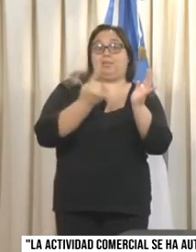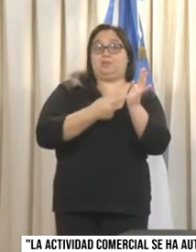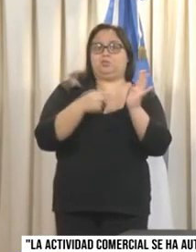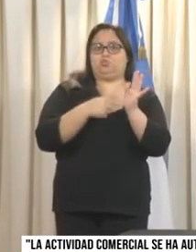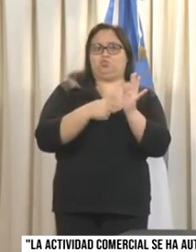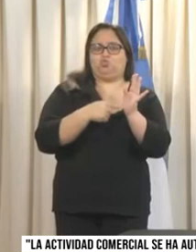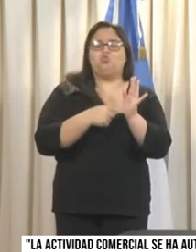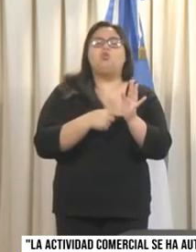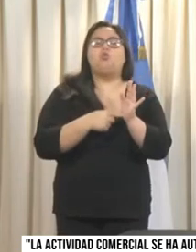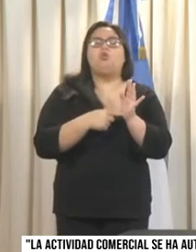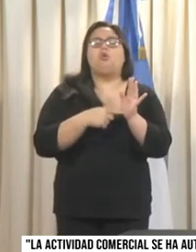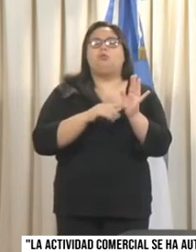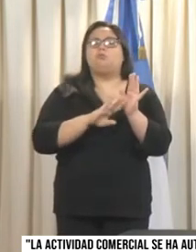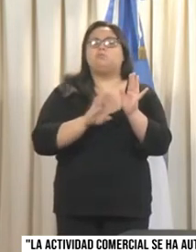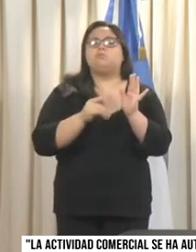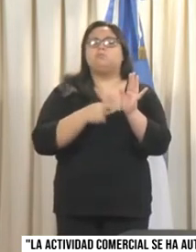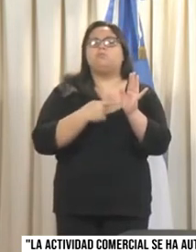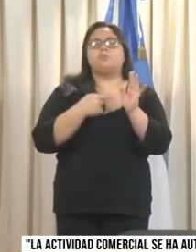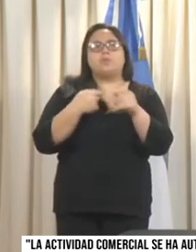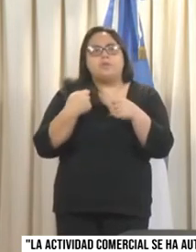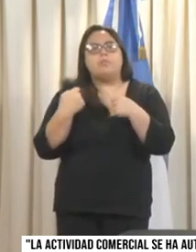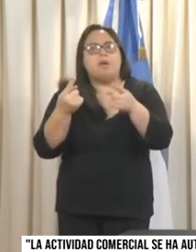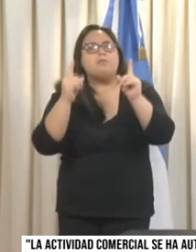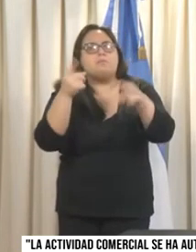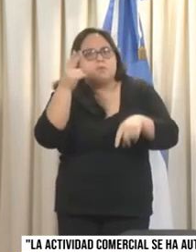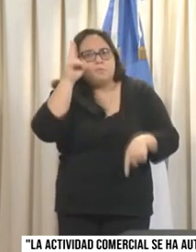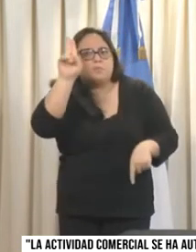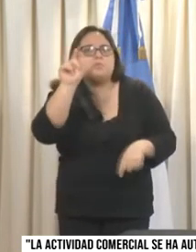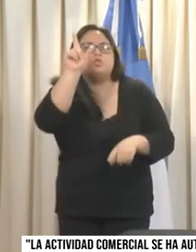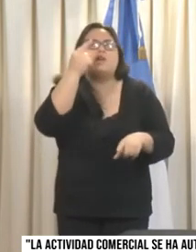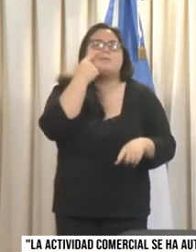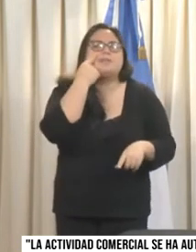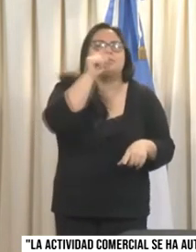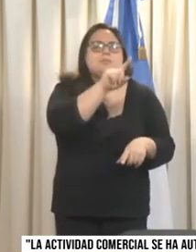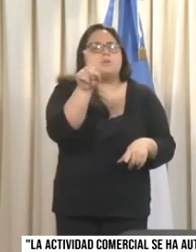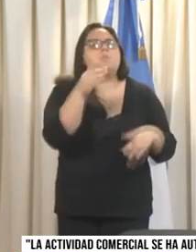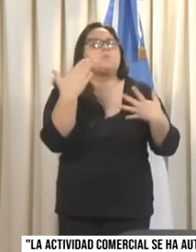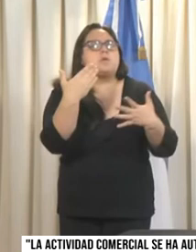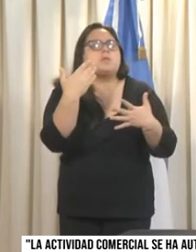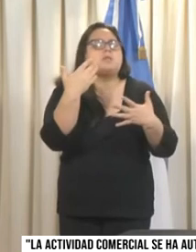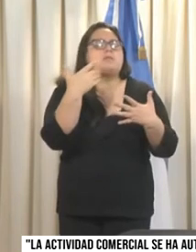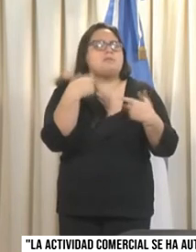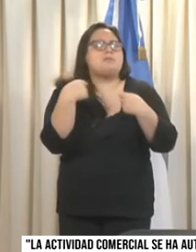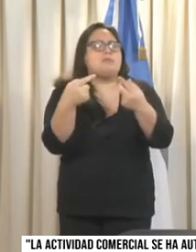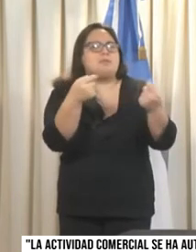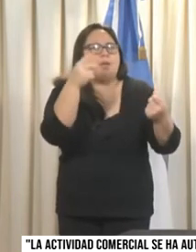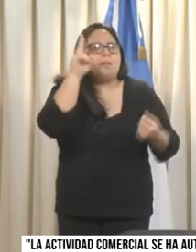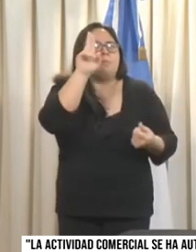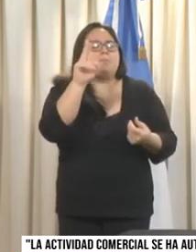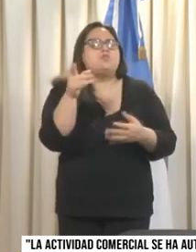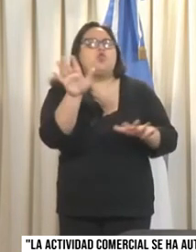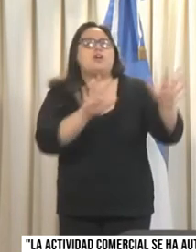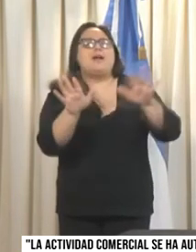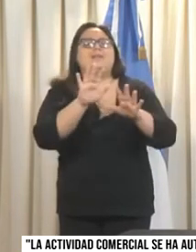y se faculta a los intendentes para que puedan exceptuar justamente esta forma de organización en sus